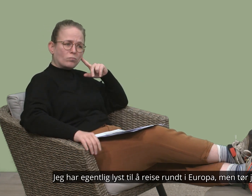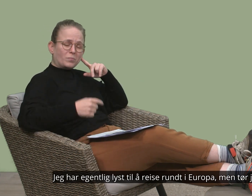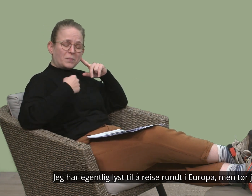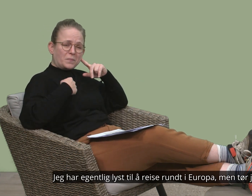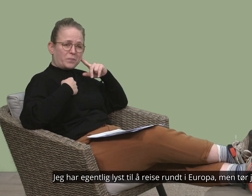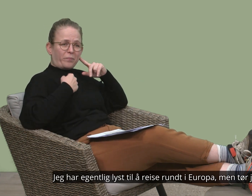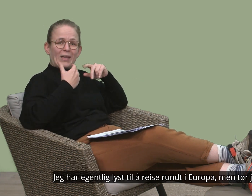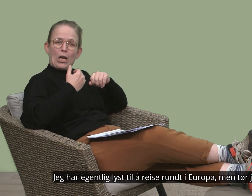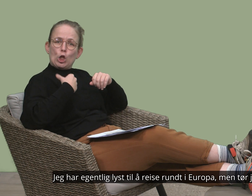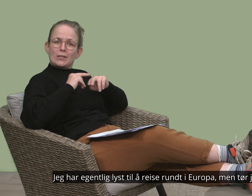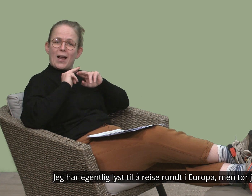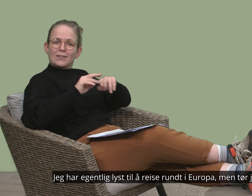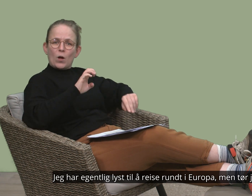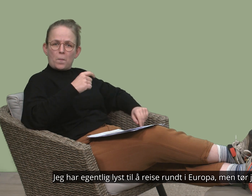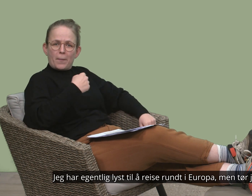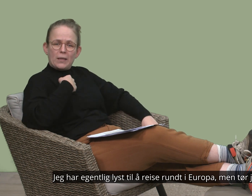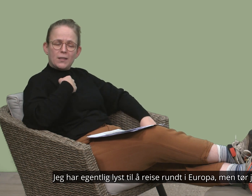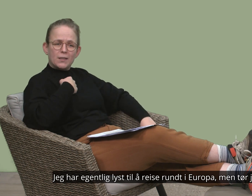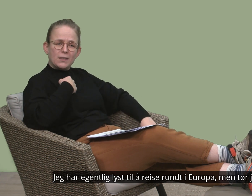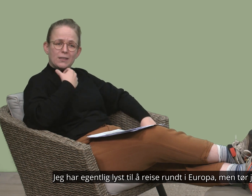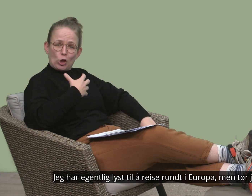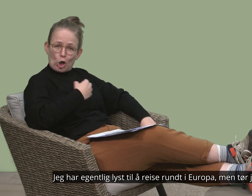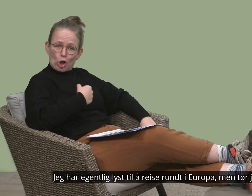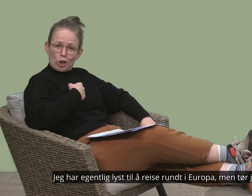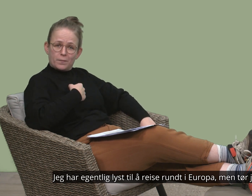Jeg har egentlig lyst til å reise rundt i Europa, men tør jeg?